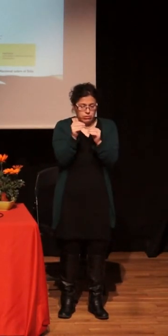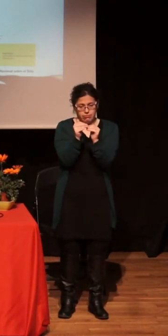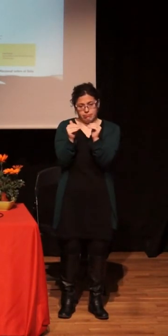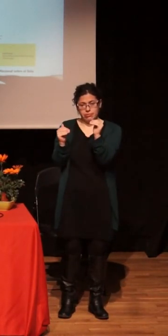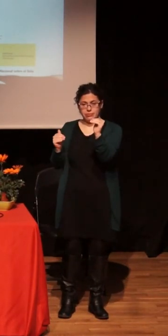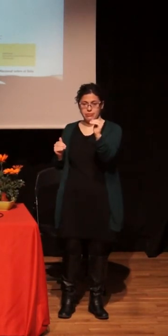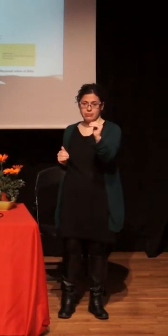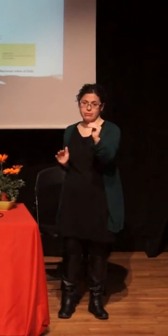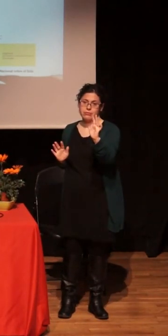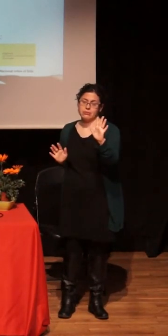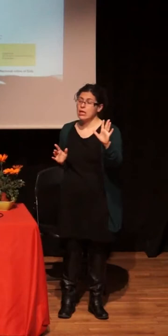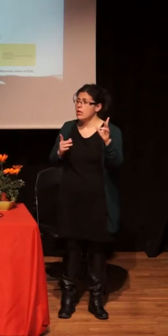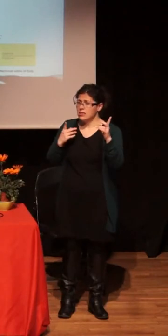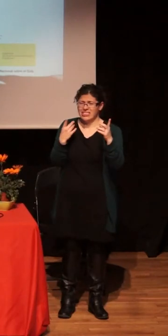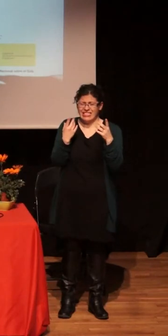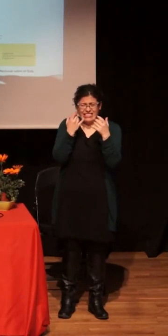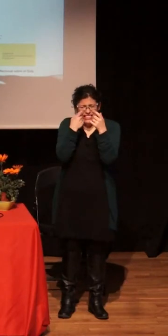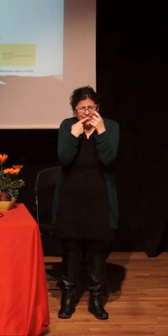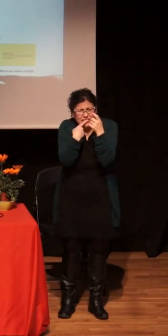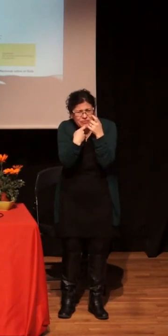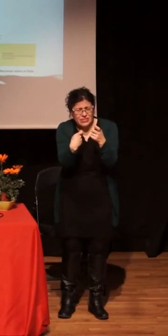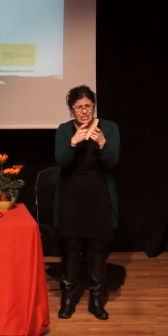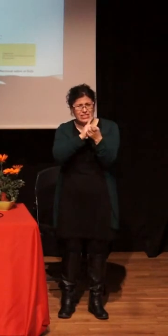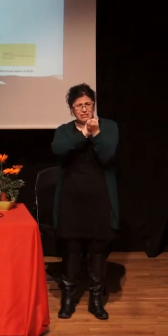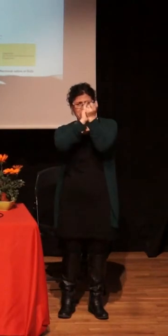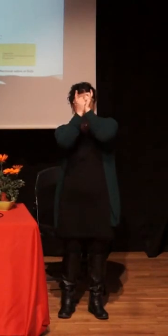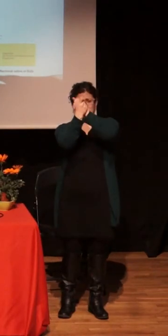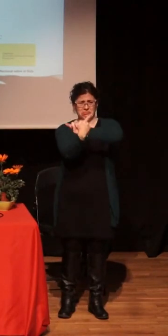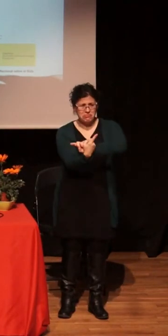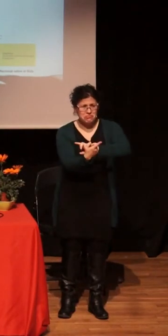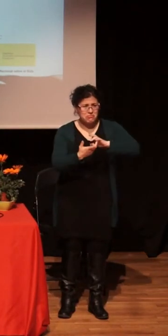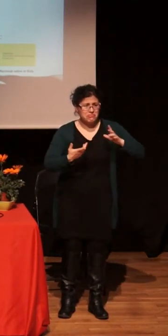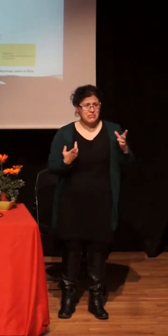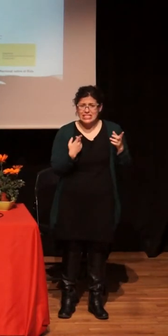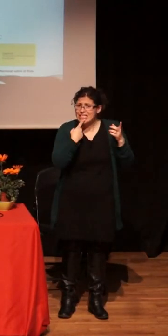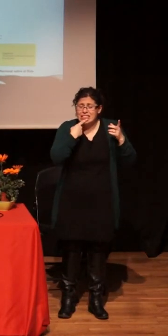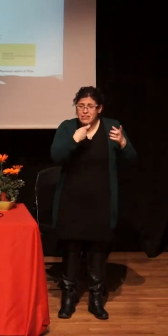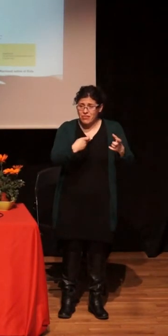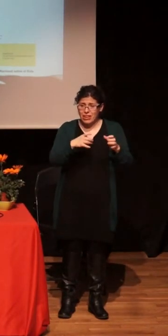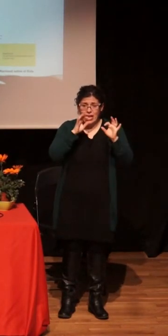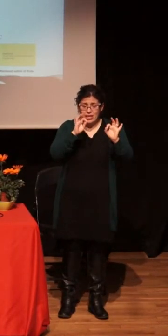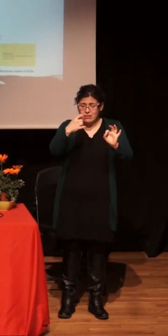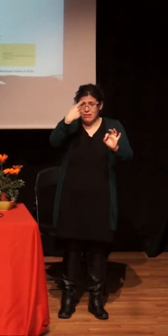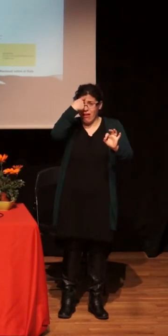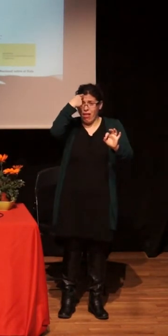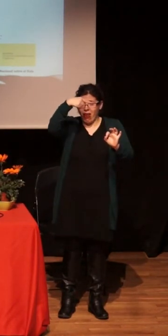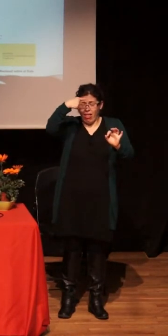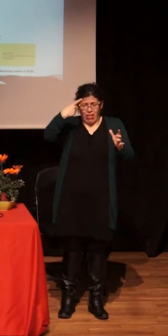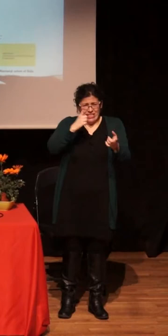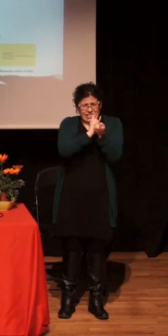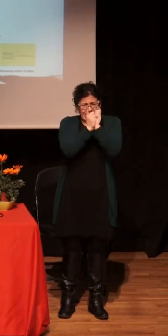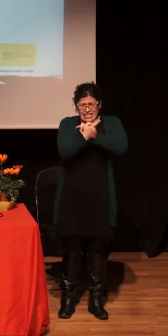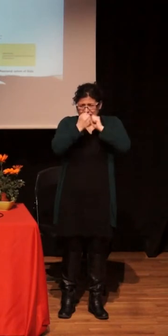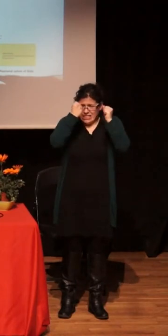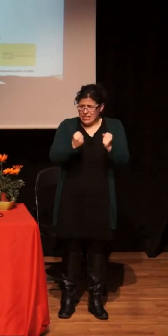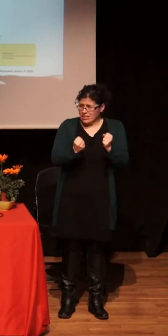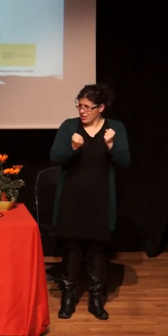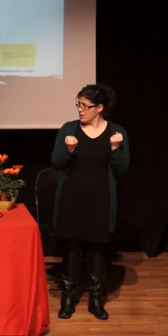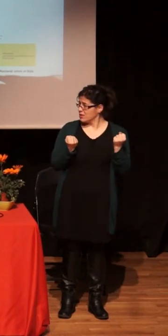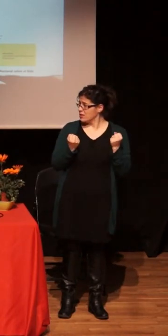es muy difícil de cambiar. A no ser que… Hay un antropólogo también, como nosotros, que dice…